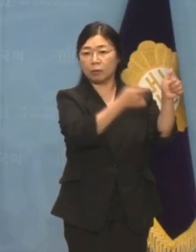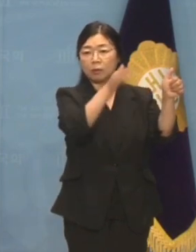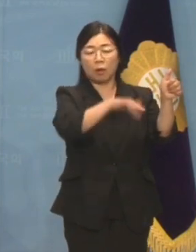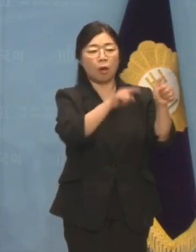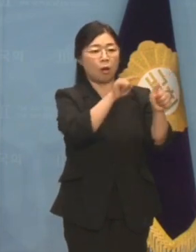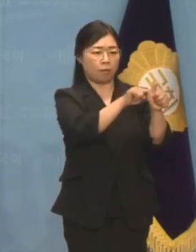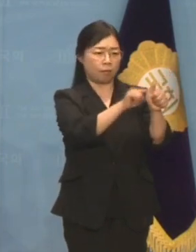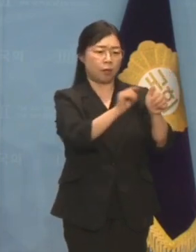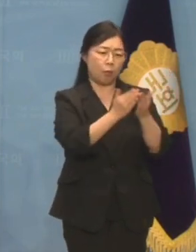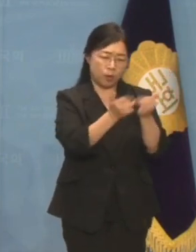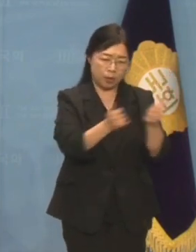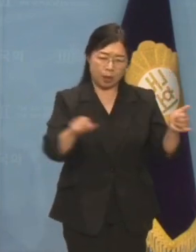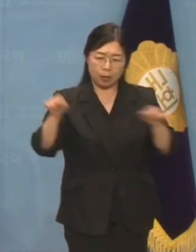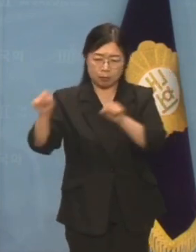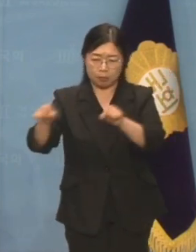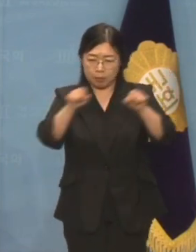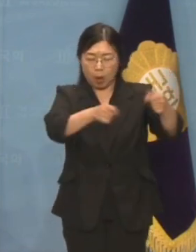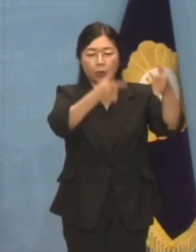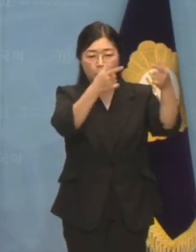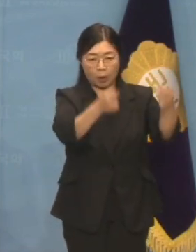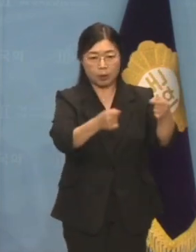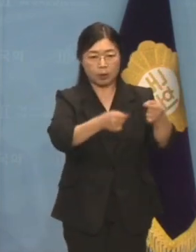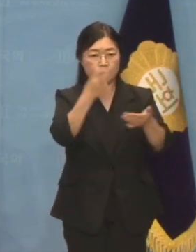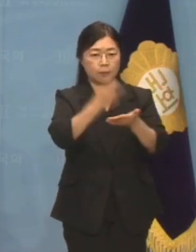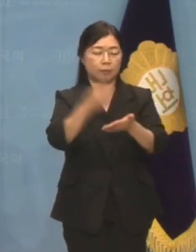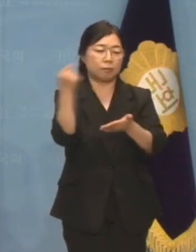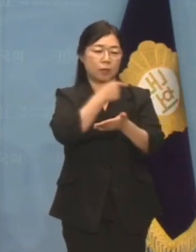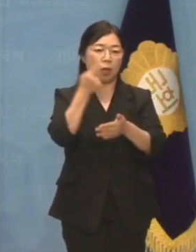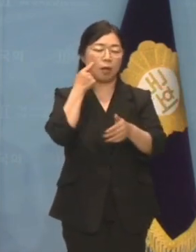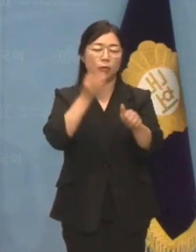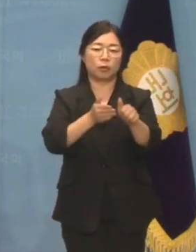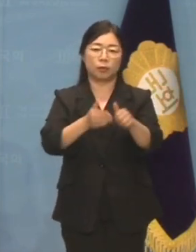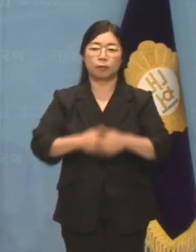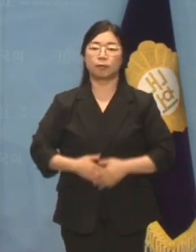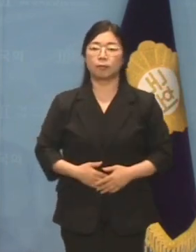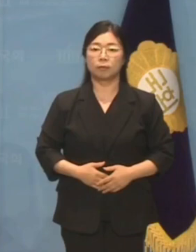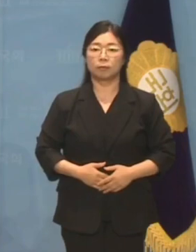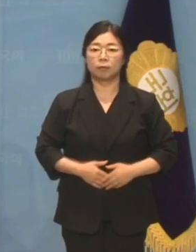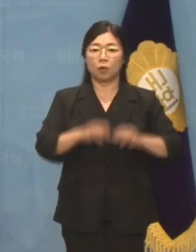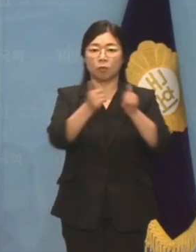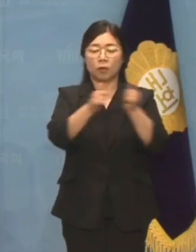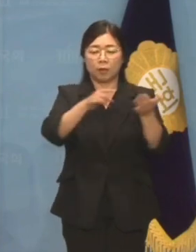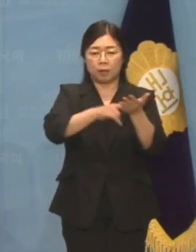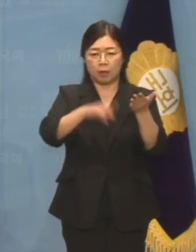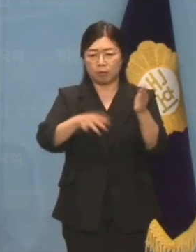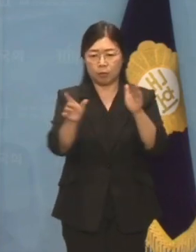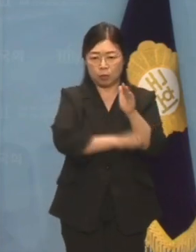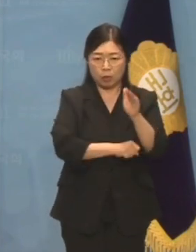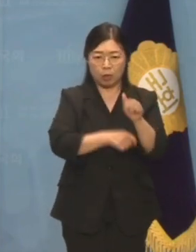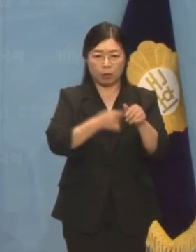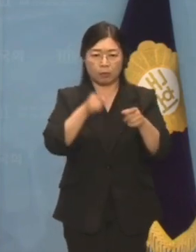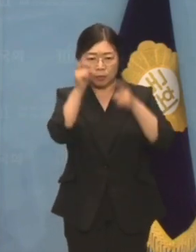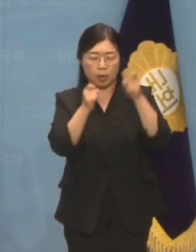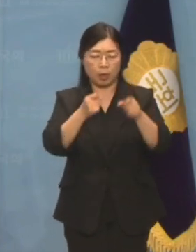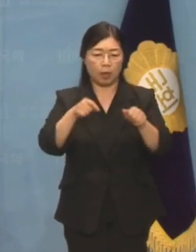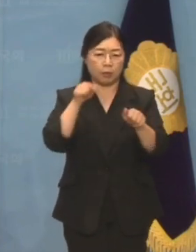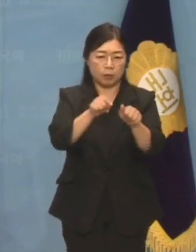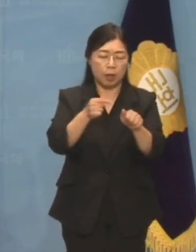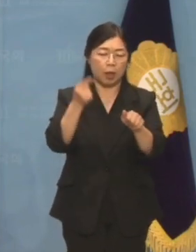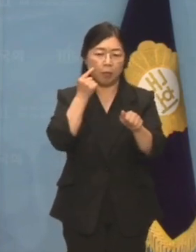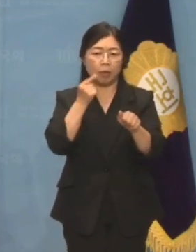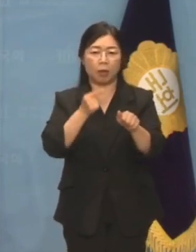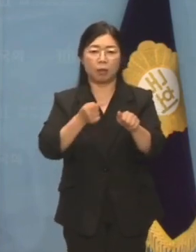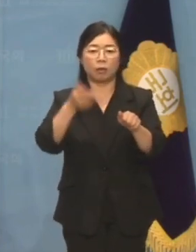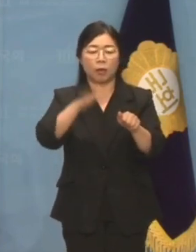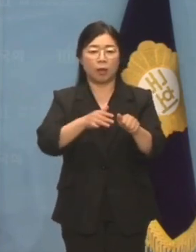본인에게도 똑같은 잣대를 적용하십시오. 국민혈세 도둑 잡으라고 명령하셨죠?